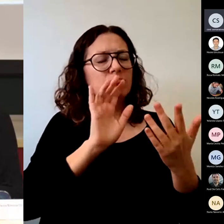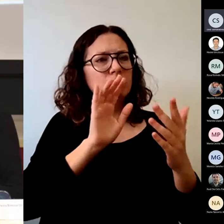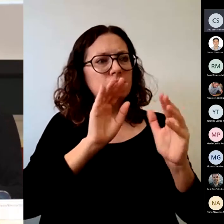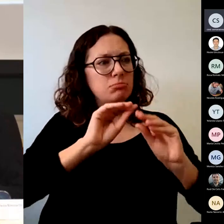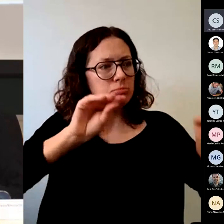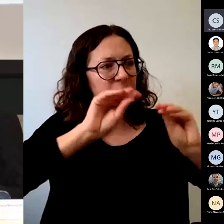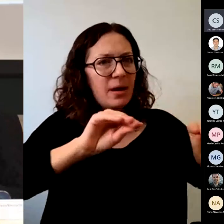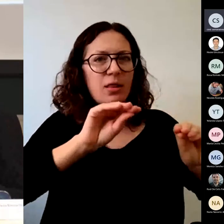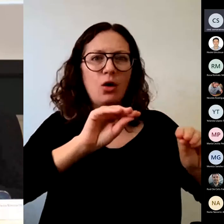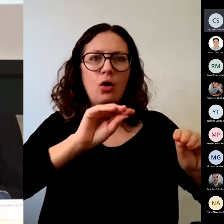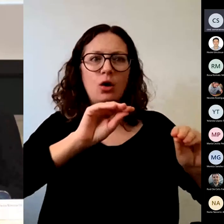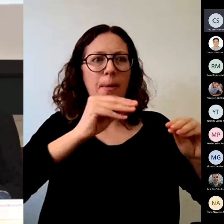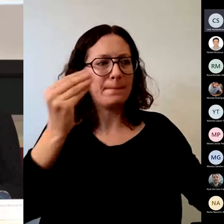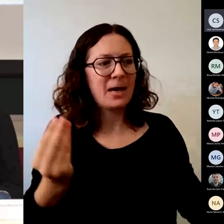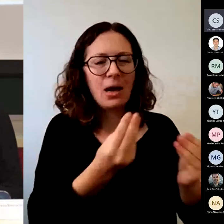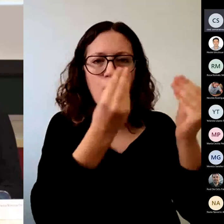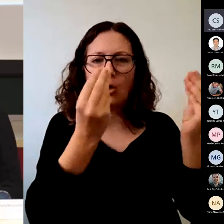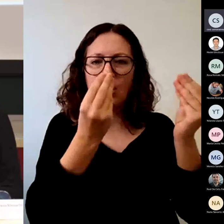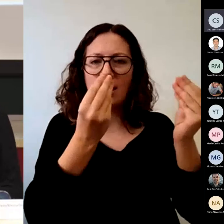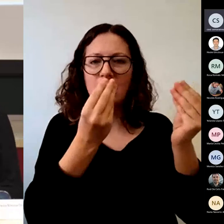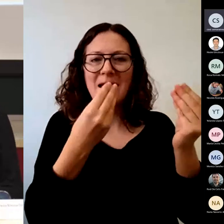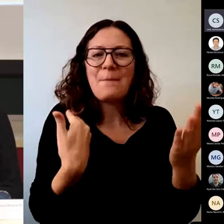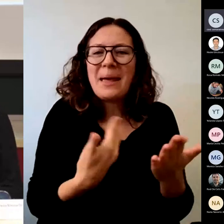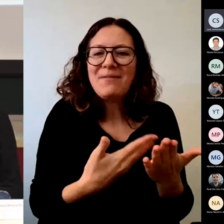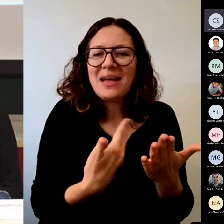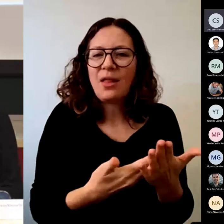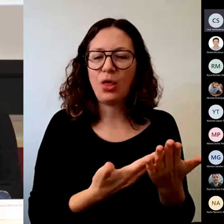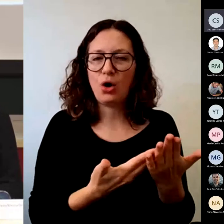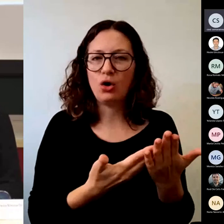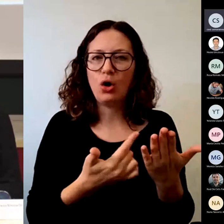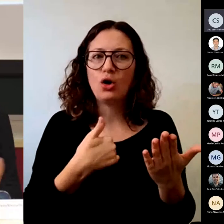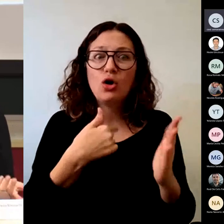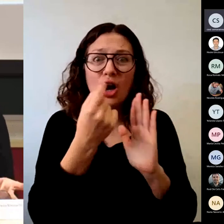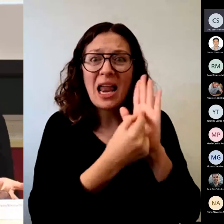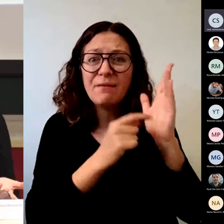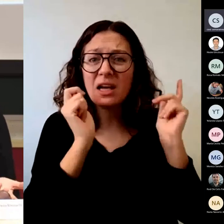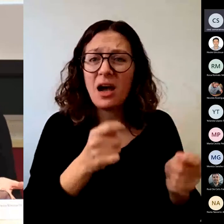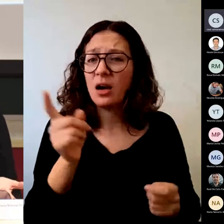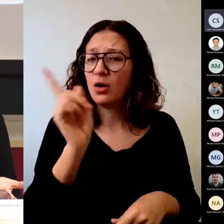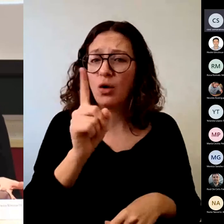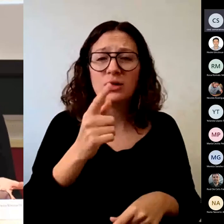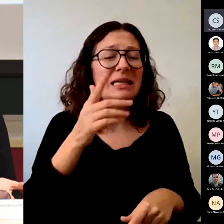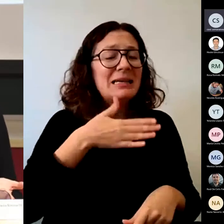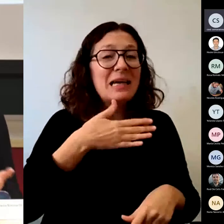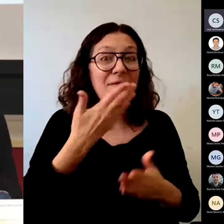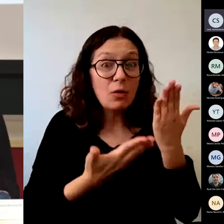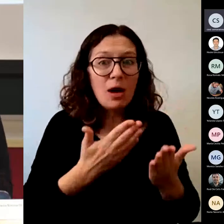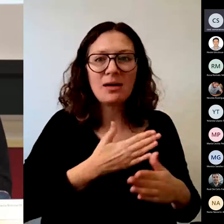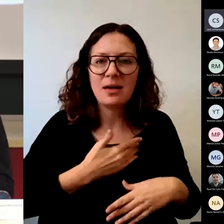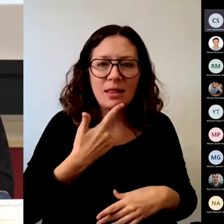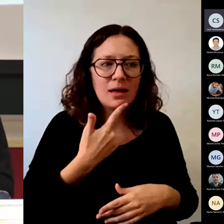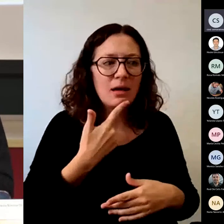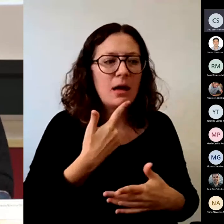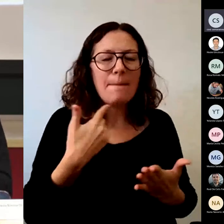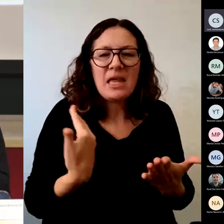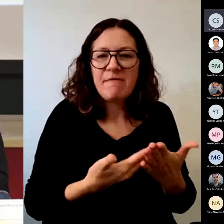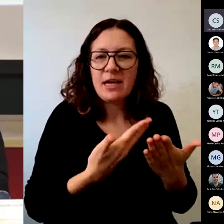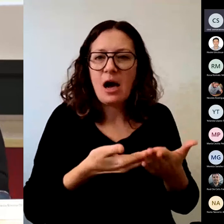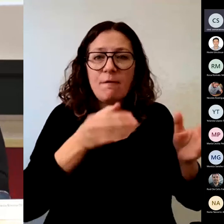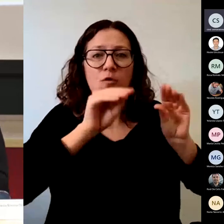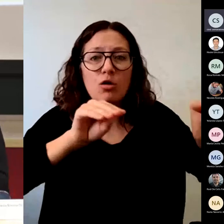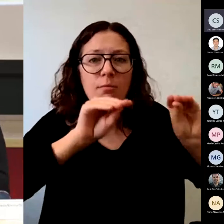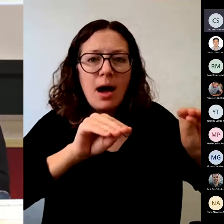he citado calificar nunca verificar formar y mejorar eso es evaluar para eso disponemos de